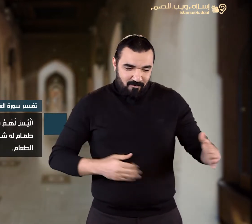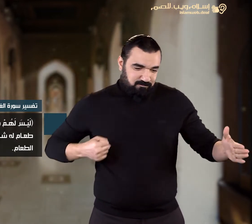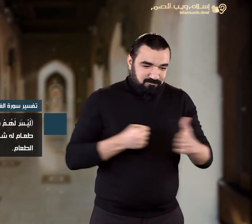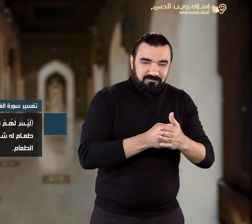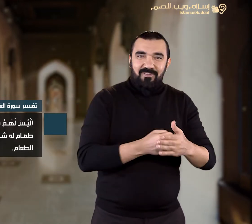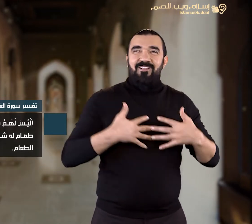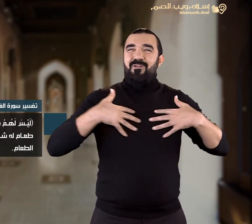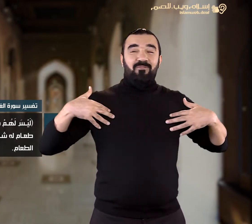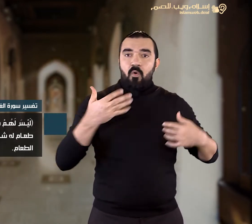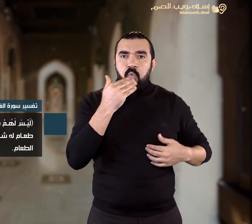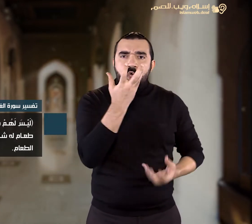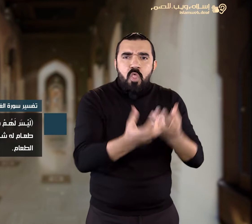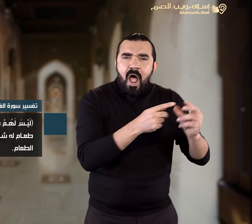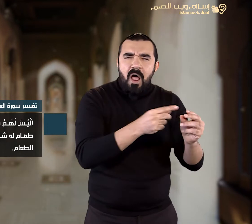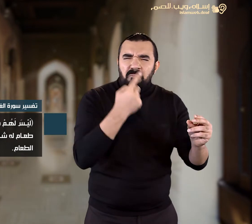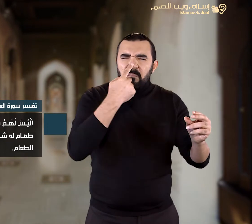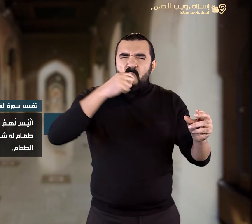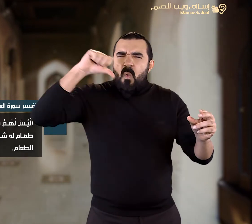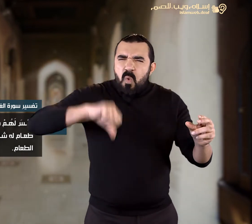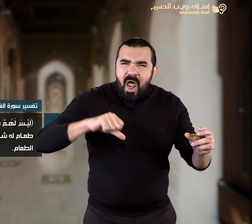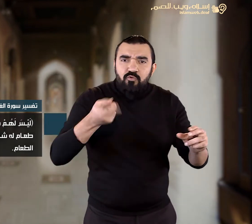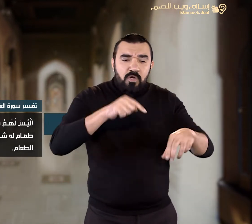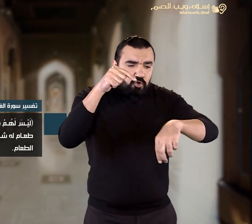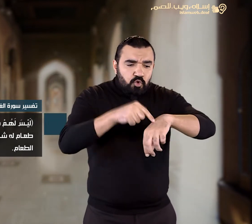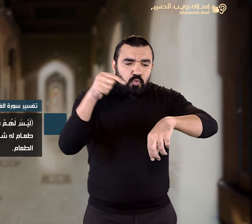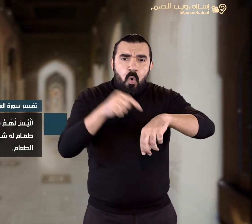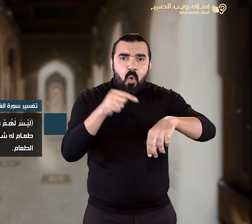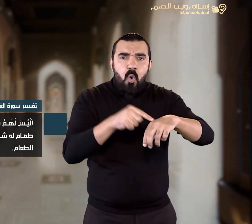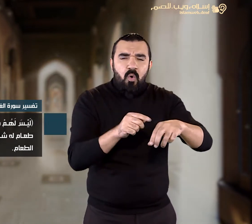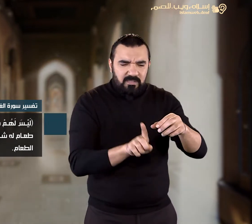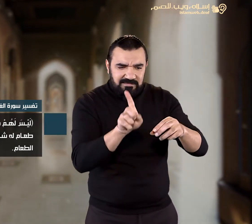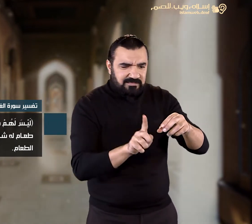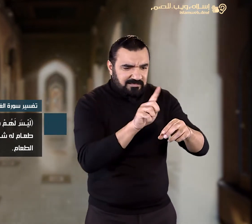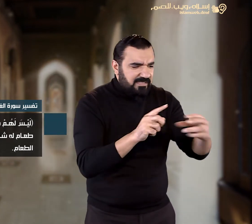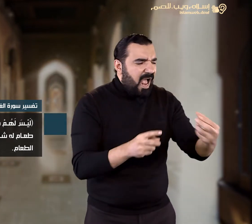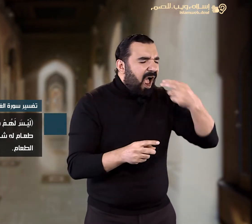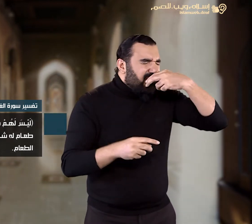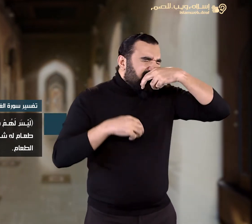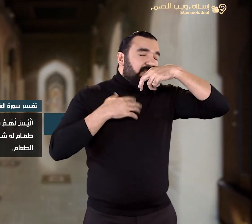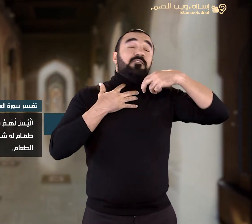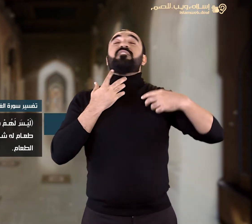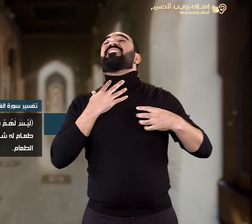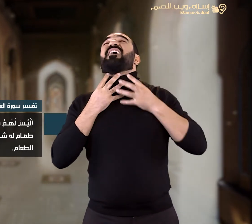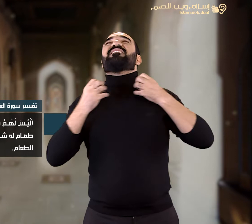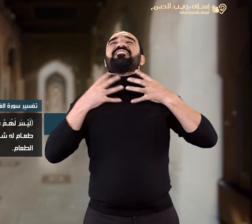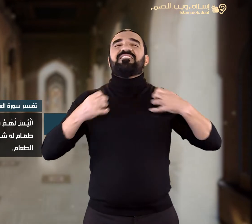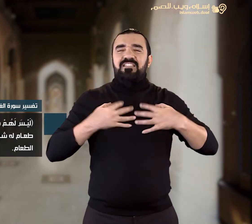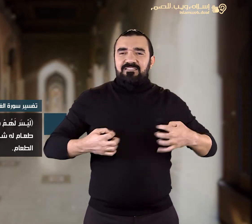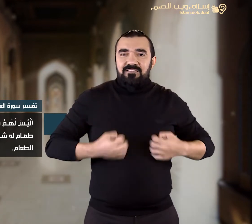طعام الفجار في النار طعام له شوك خبيث رائحته كريهة ثم قال في